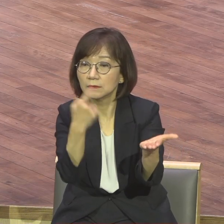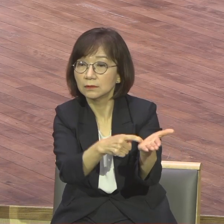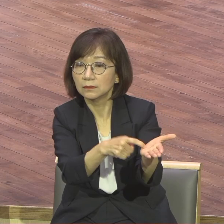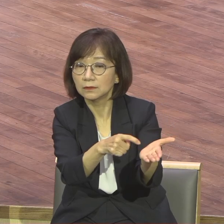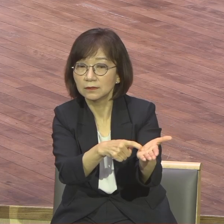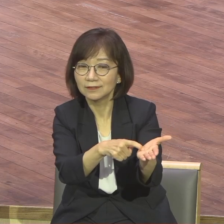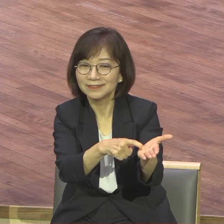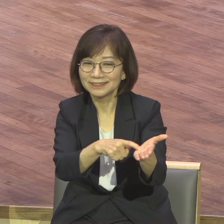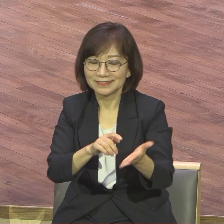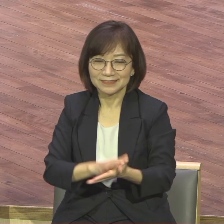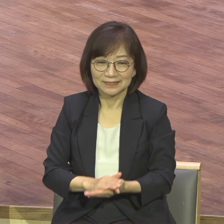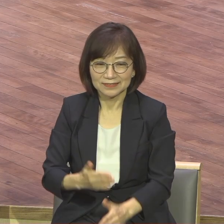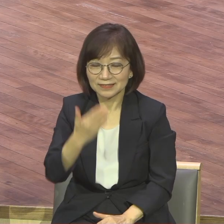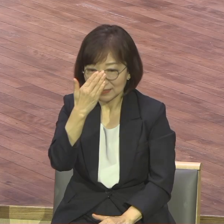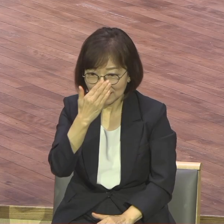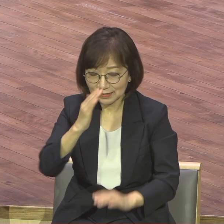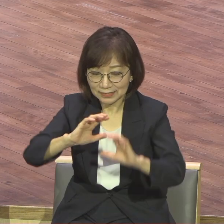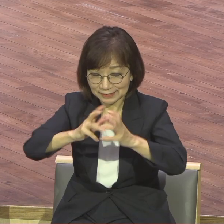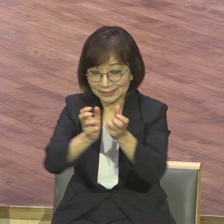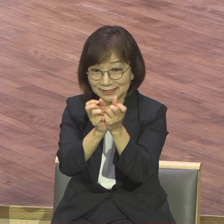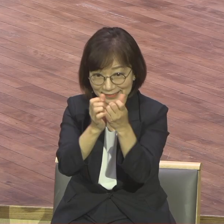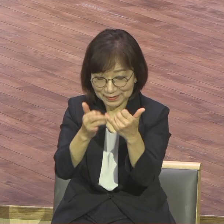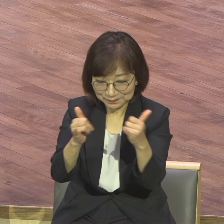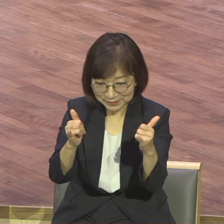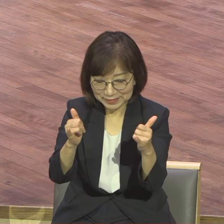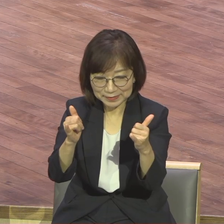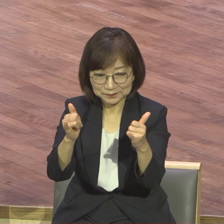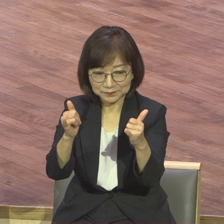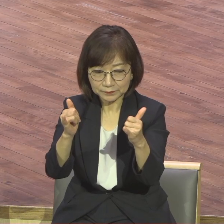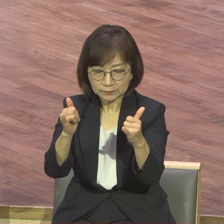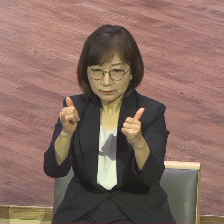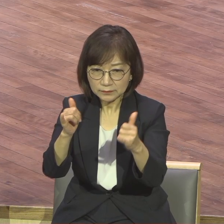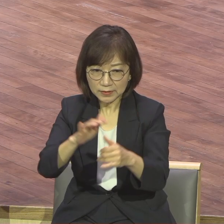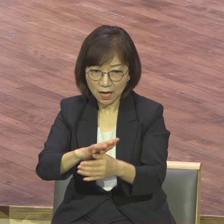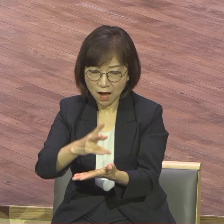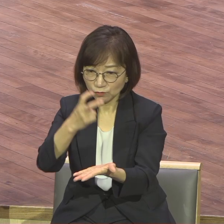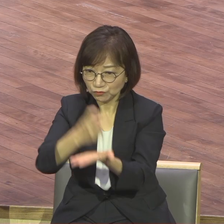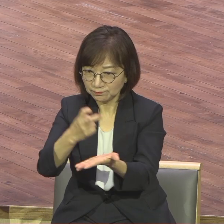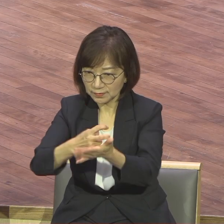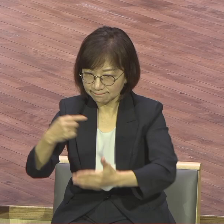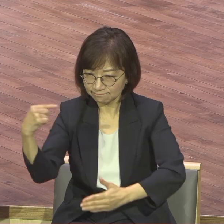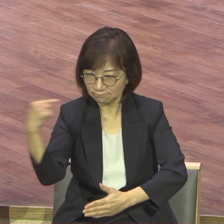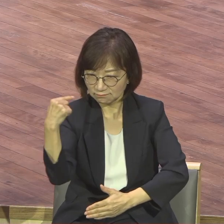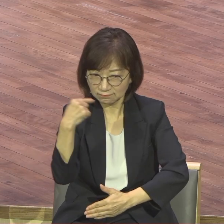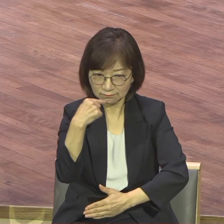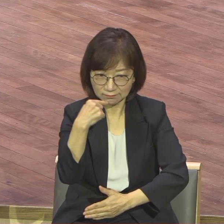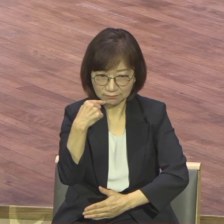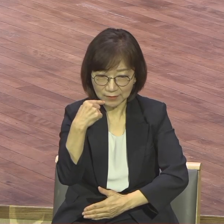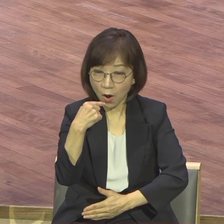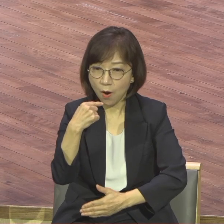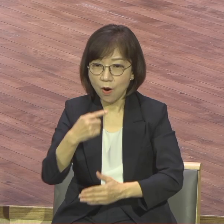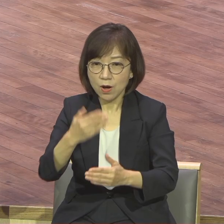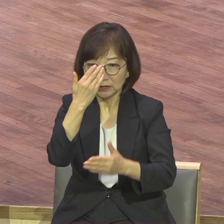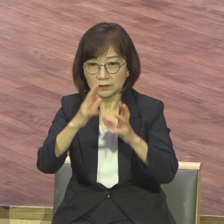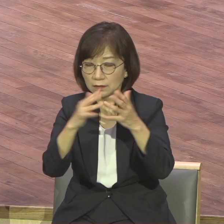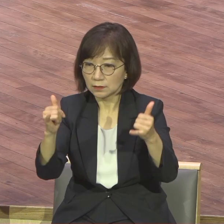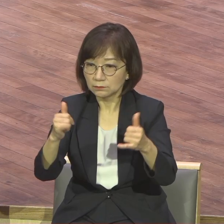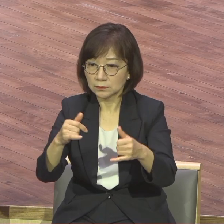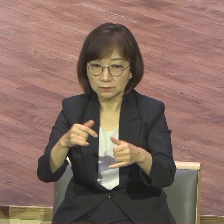백성들이요. 왜 바울이 말했냐? 생명 걸고 지키고 있던 이 율법 율법